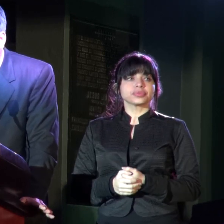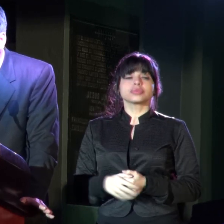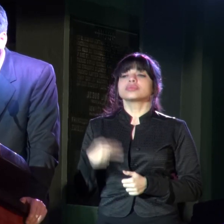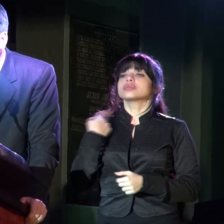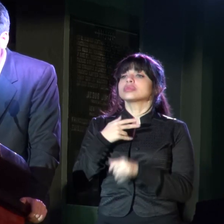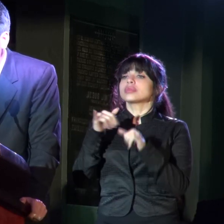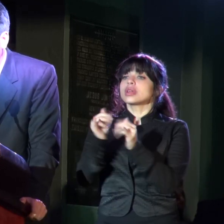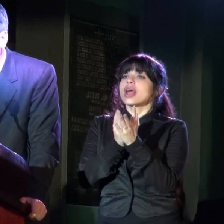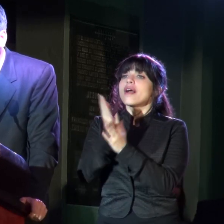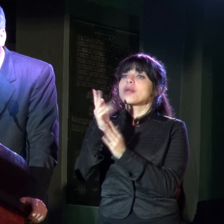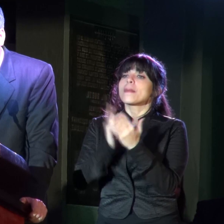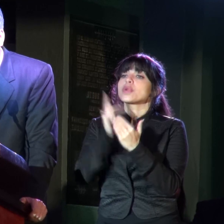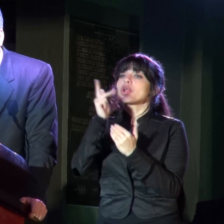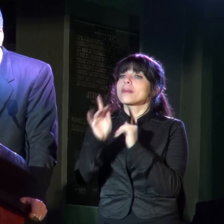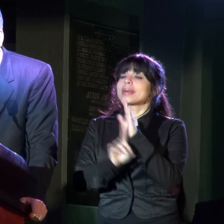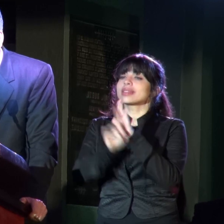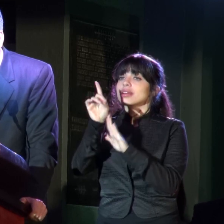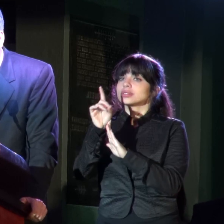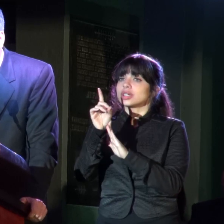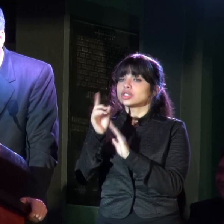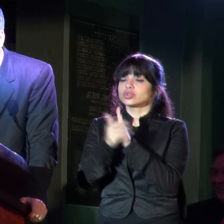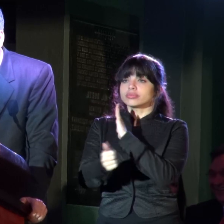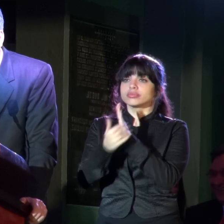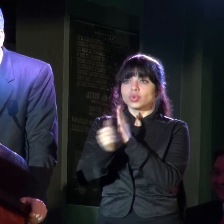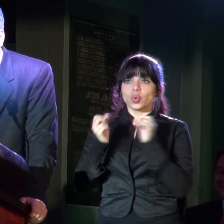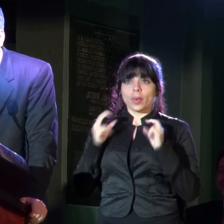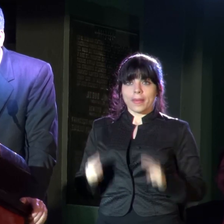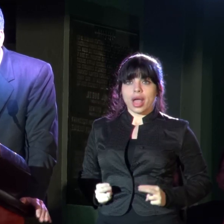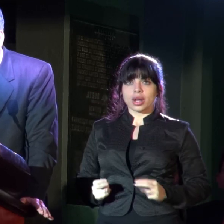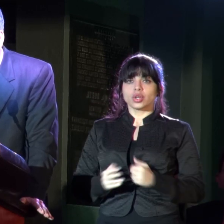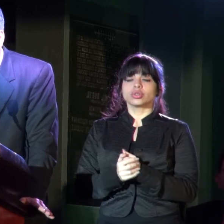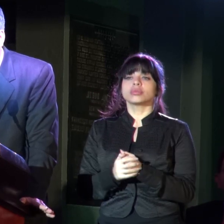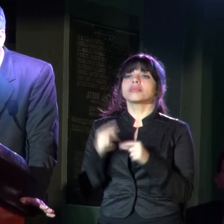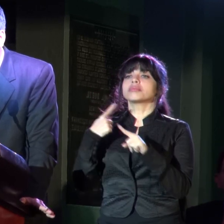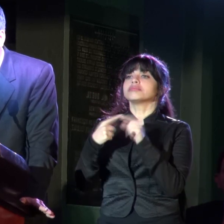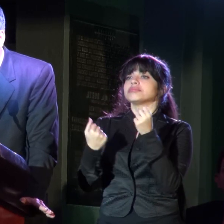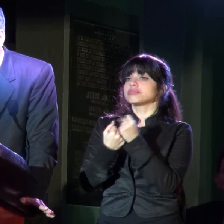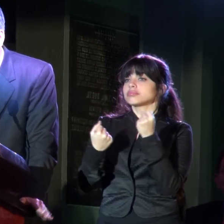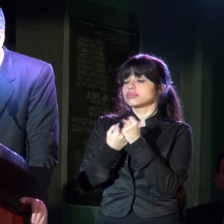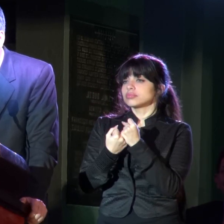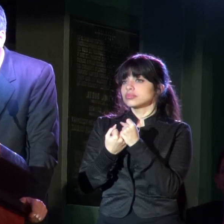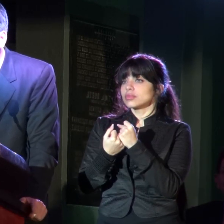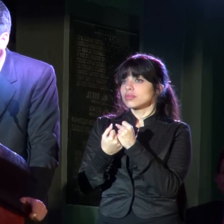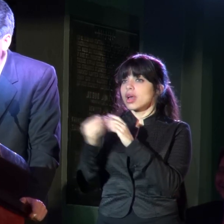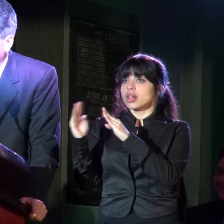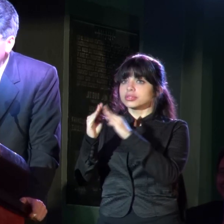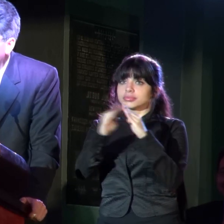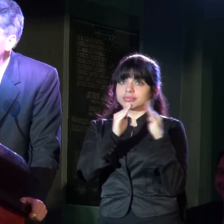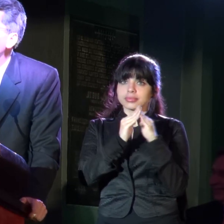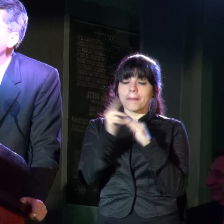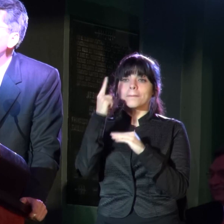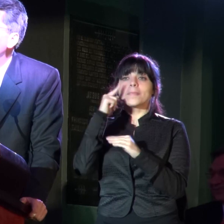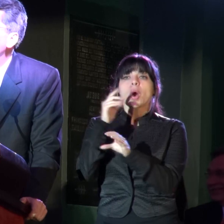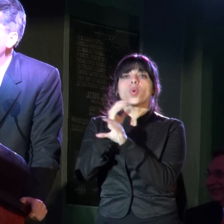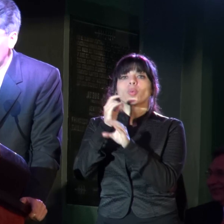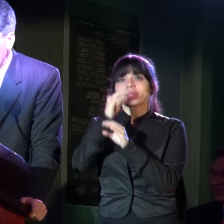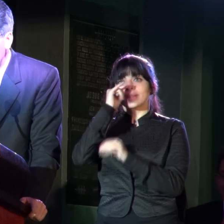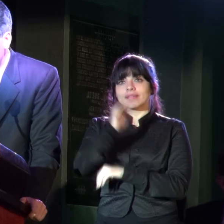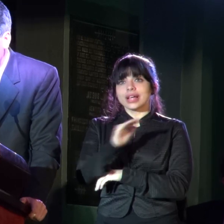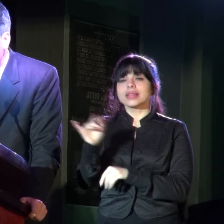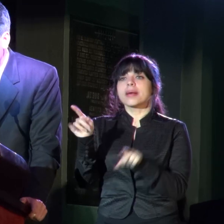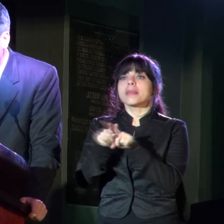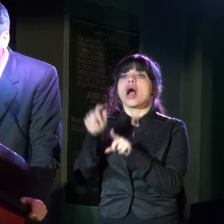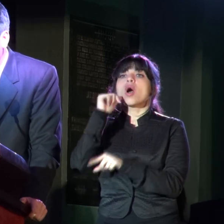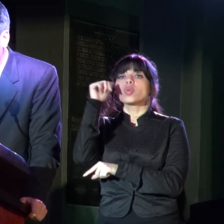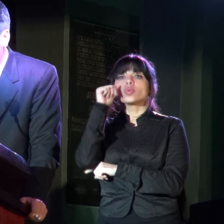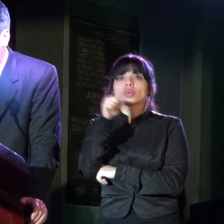Estaremos por medio de los programas de desarrollo de talento humano, con apoyo a los hogares para el cuino infantil y del